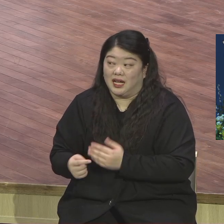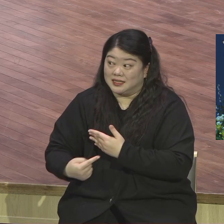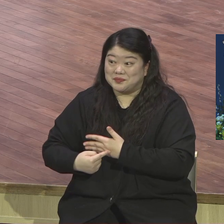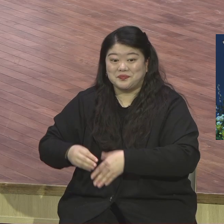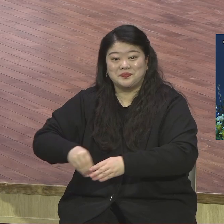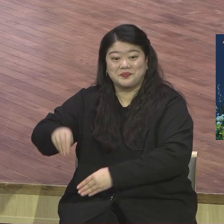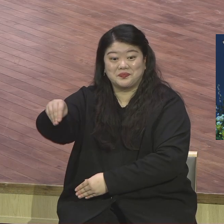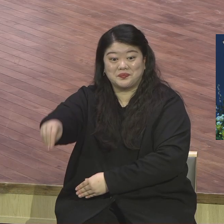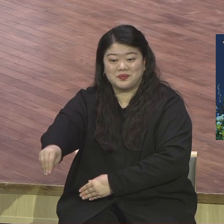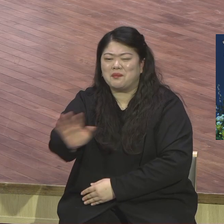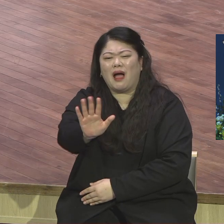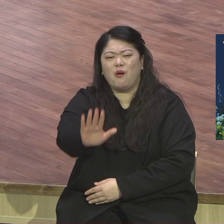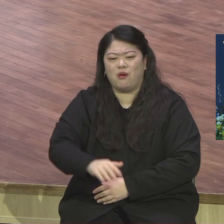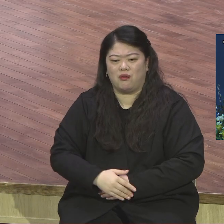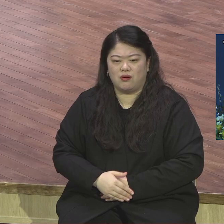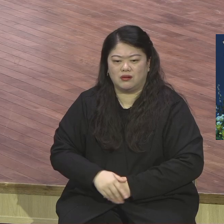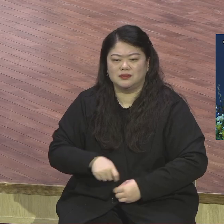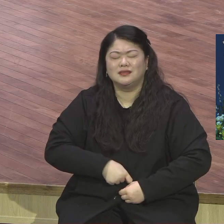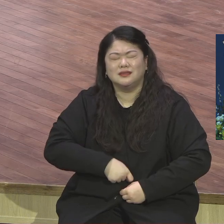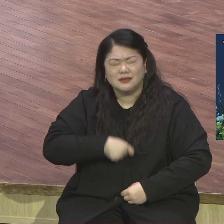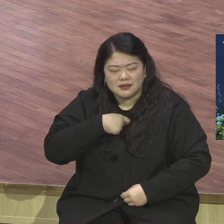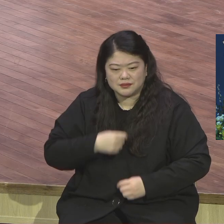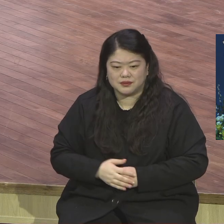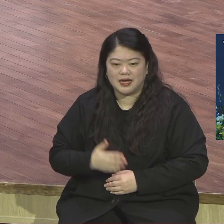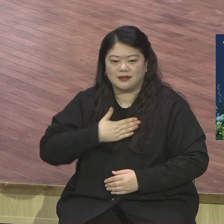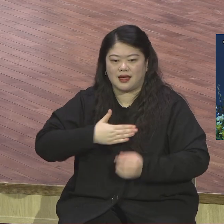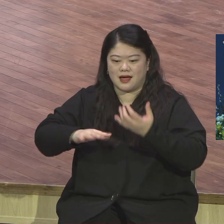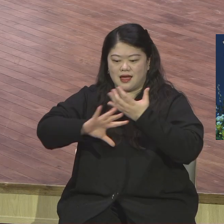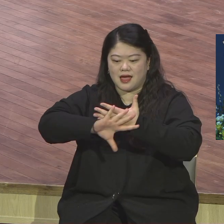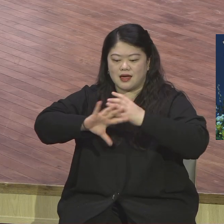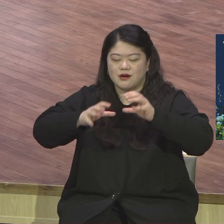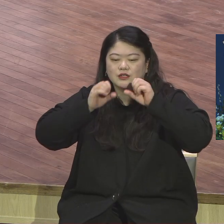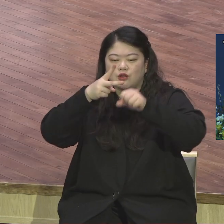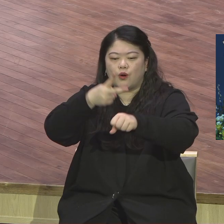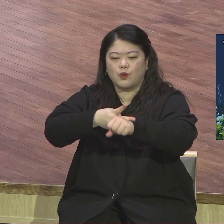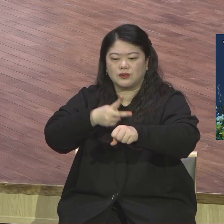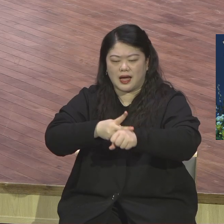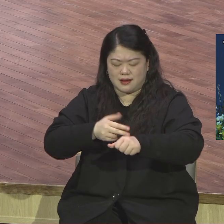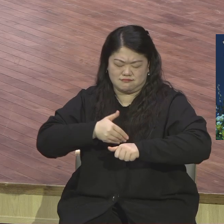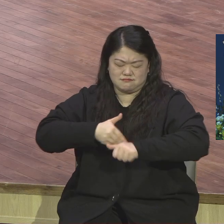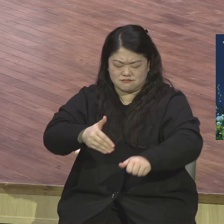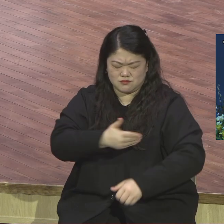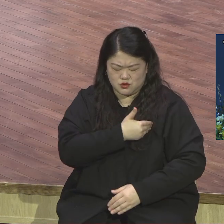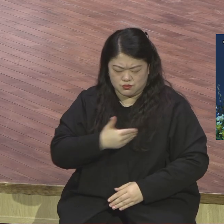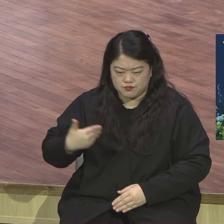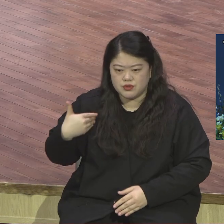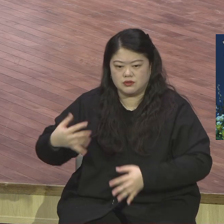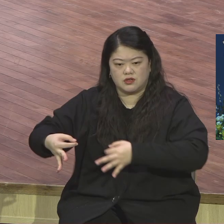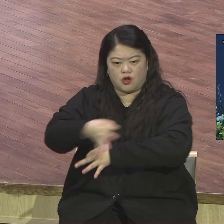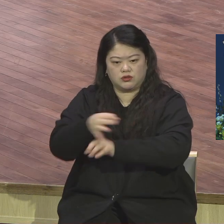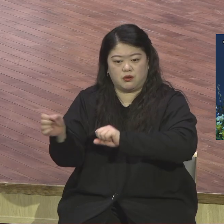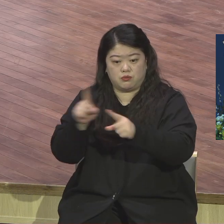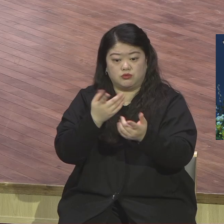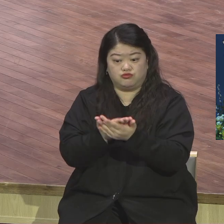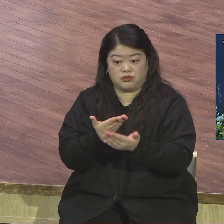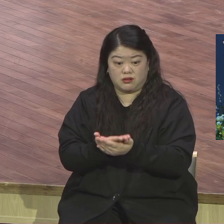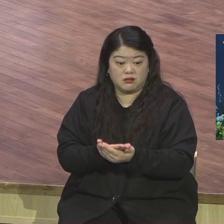하나님 우리 가정이 성교사 한 명을 파송할 수 일 정도로 적복하여 주옵소서 우리 기업이